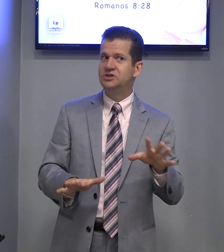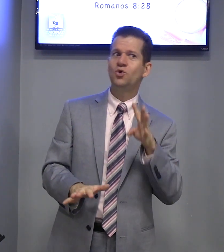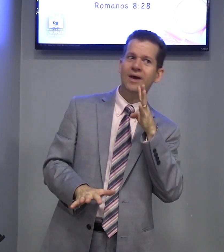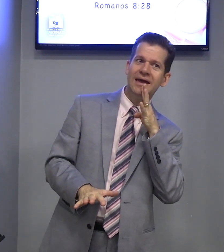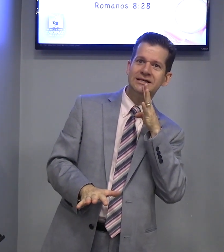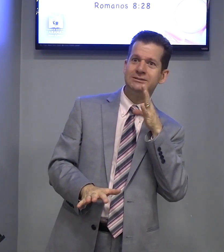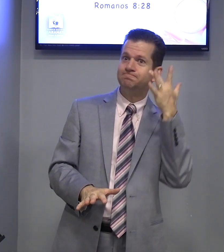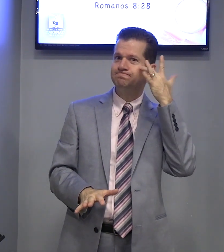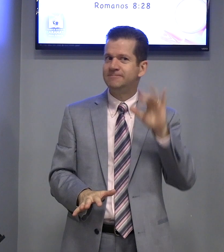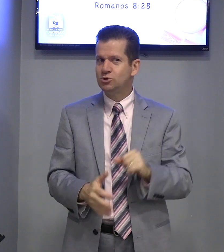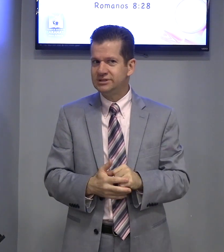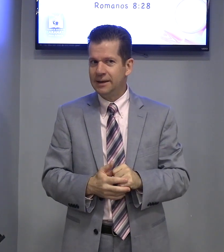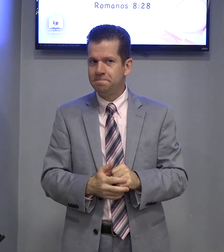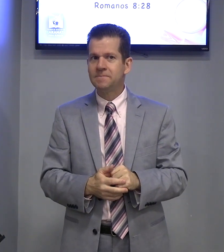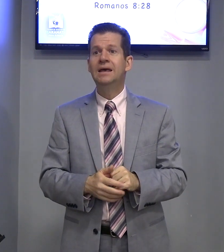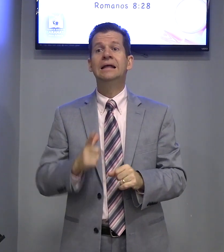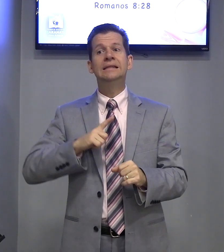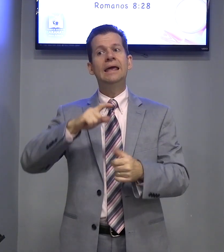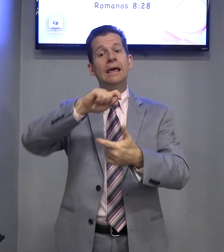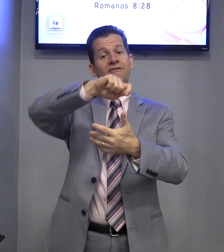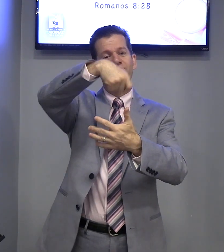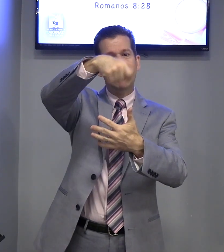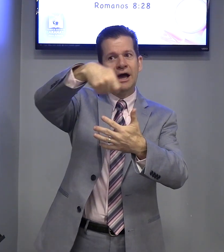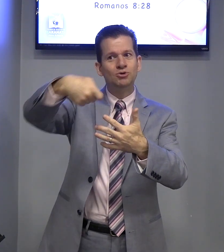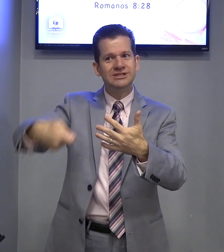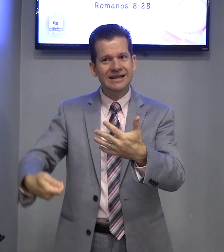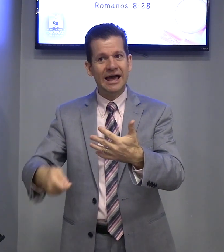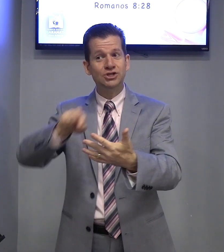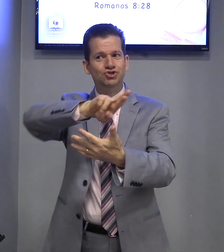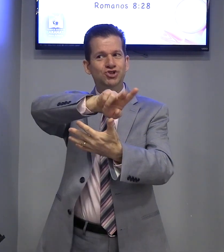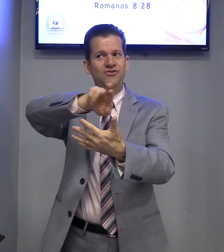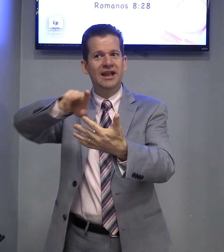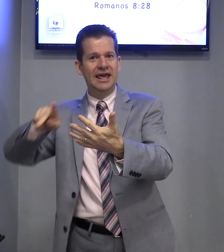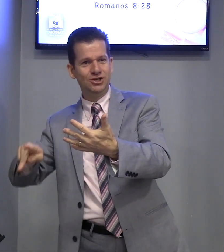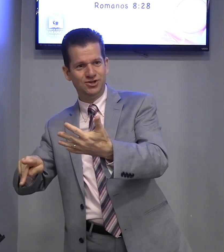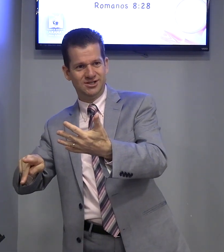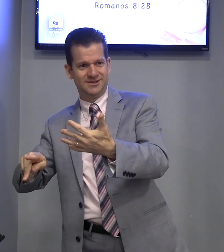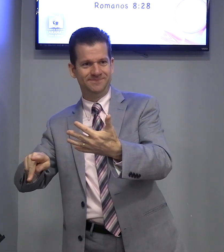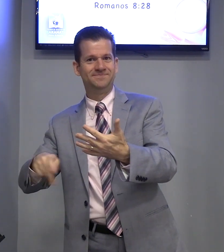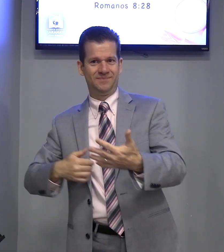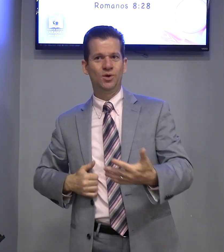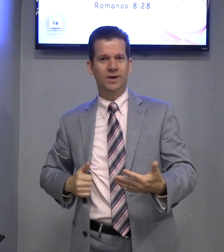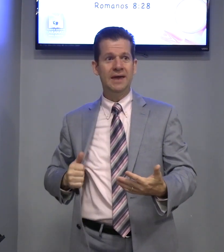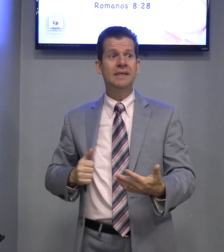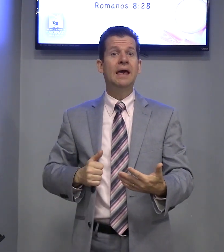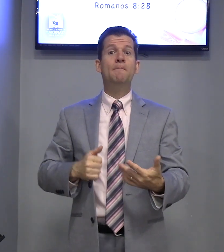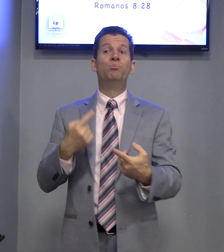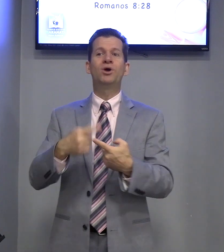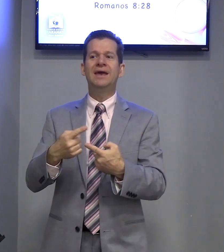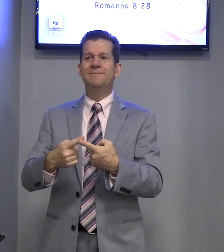vezes conhece, não sei. Tem vários sinais diferentes, ok? Por quê?